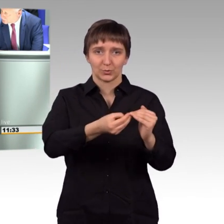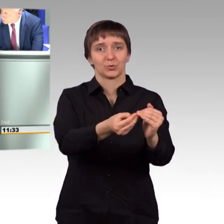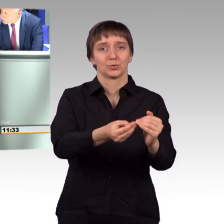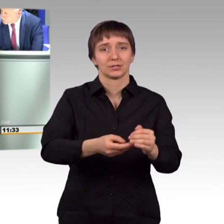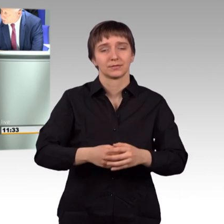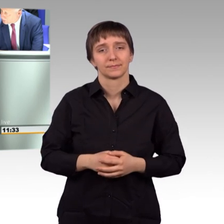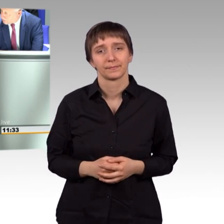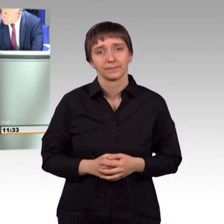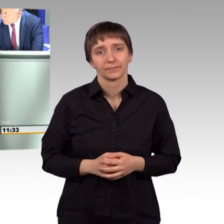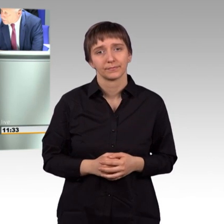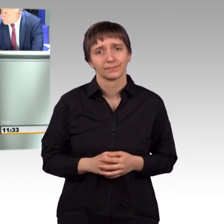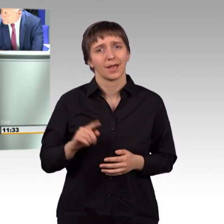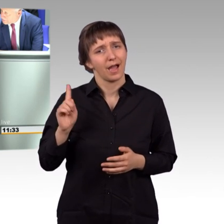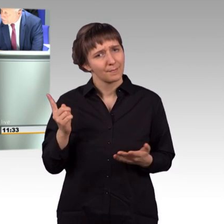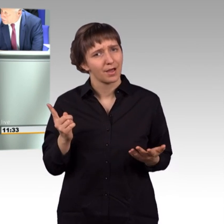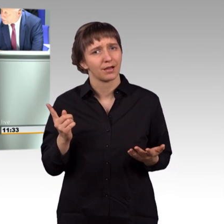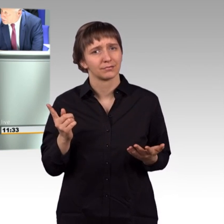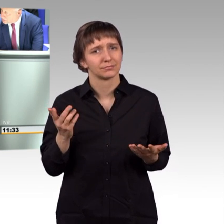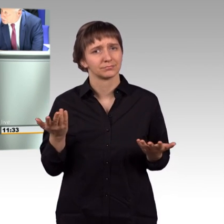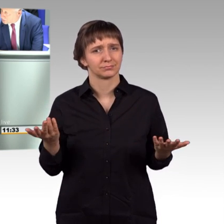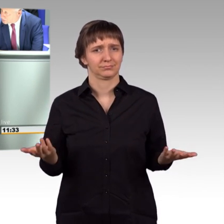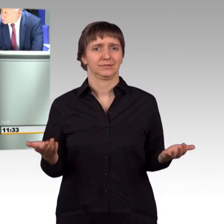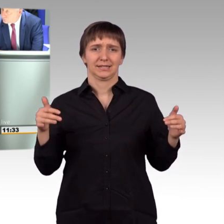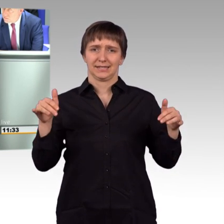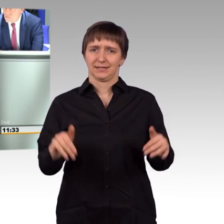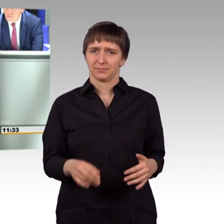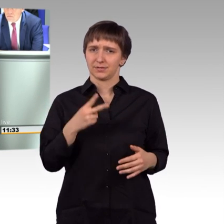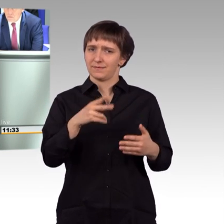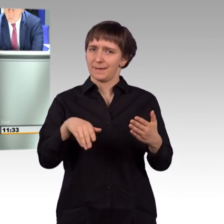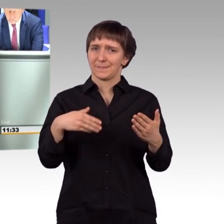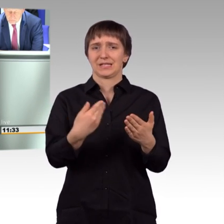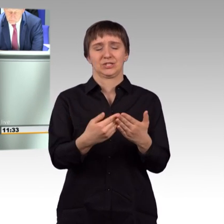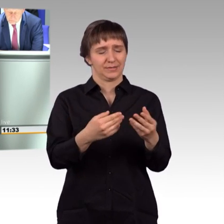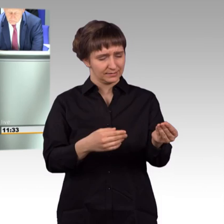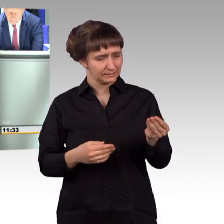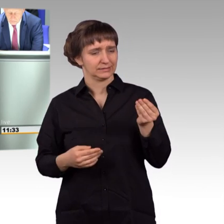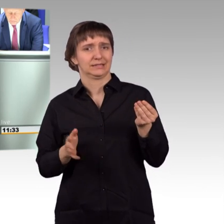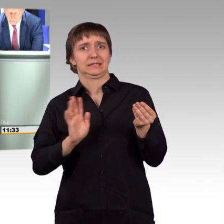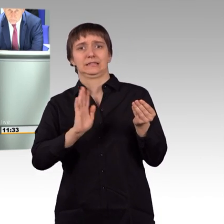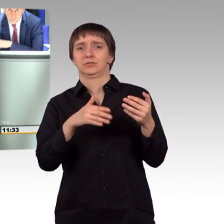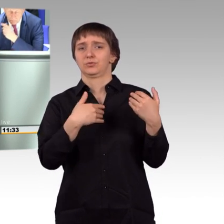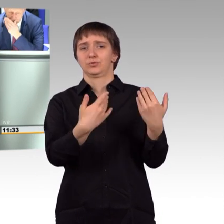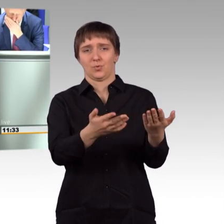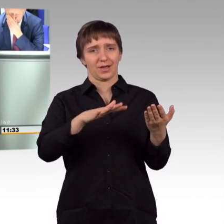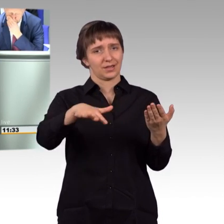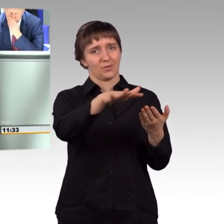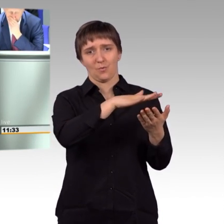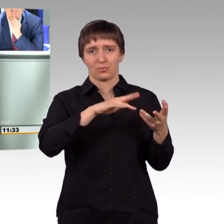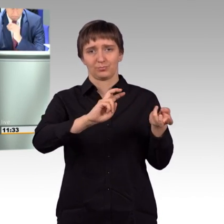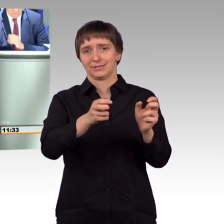Aber gab und gibt es nicht zwei abschreckende Beispiele, die zeigen, dass es eben nicht so geht, in dieser Region, Regime,